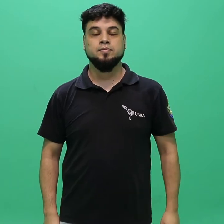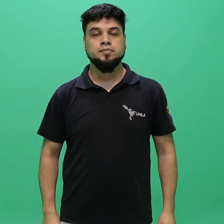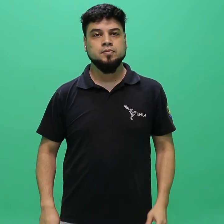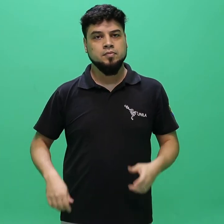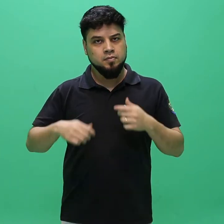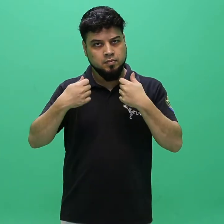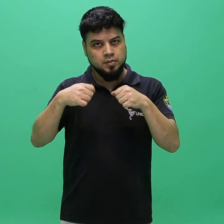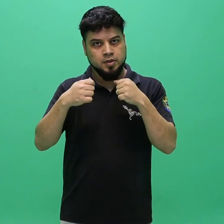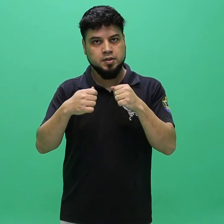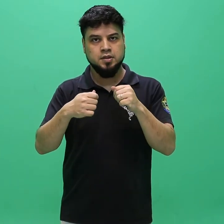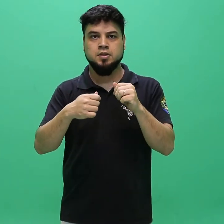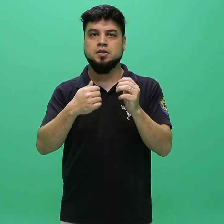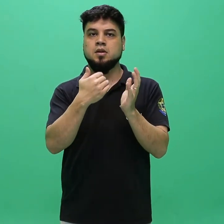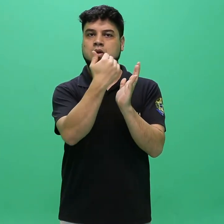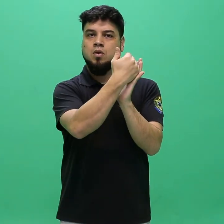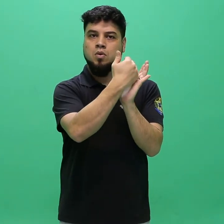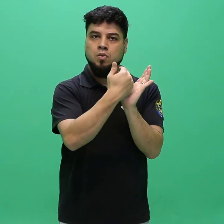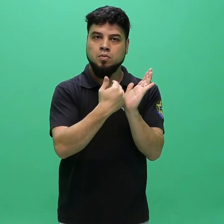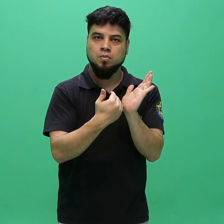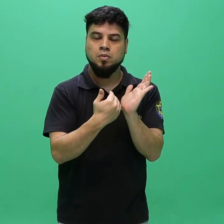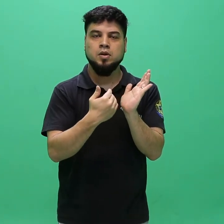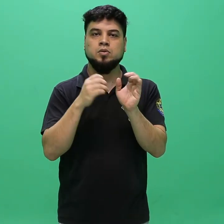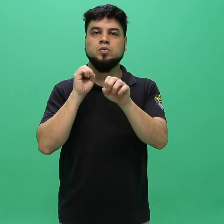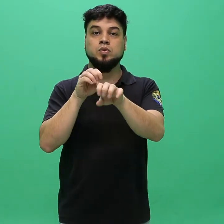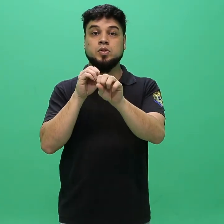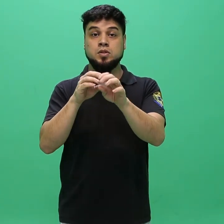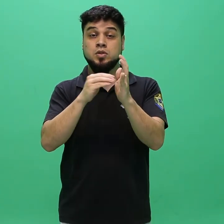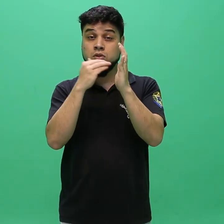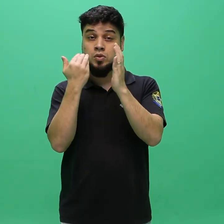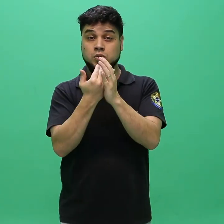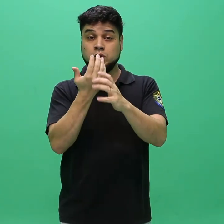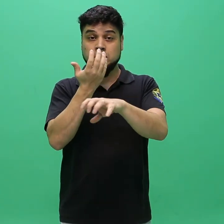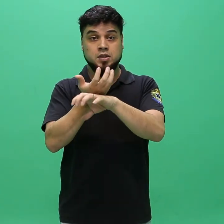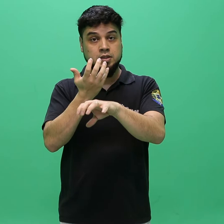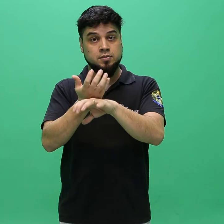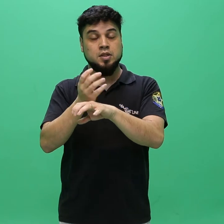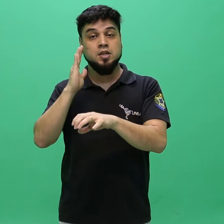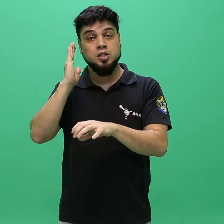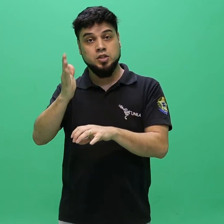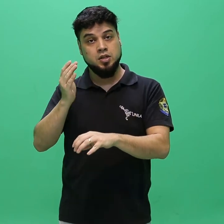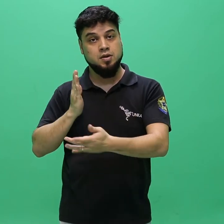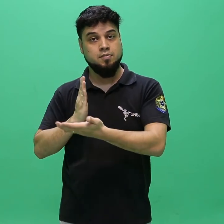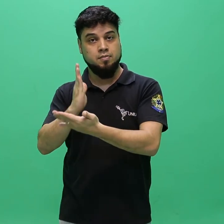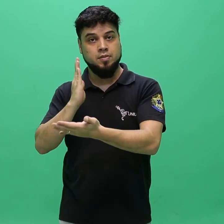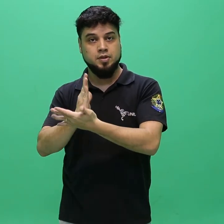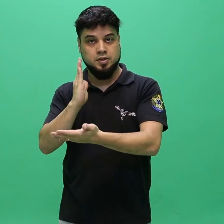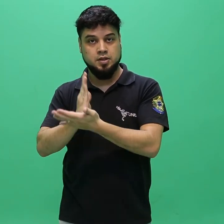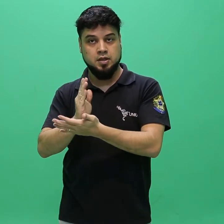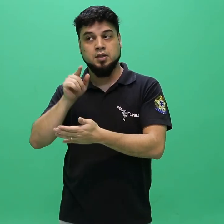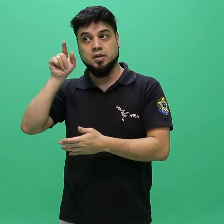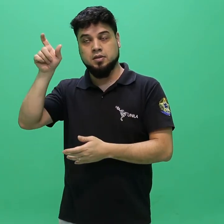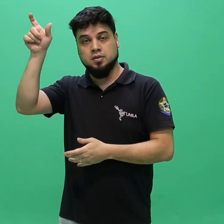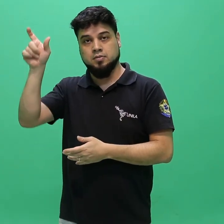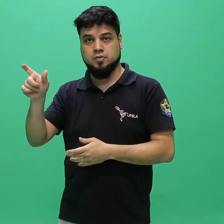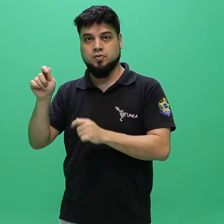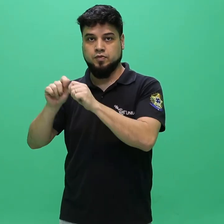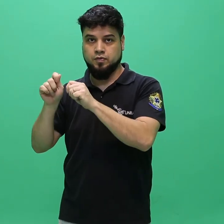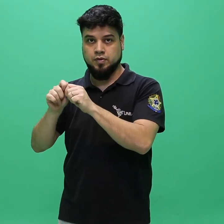.1. No ato inscrição, candidato deverá o e Contendo